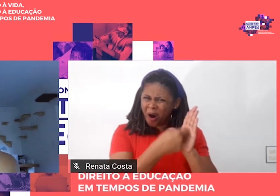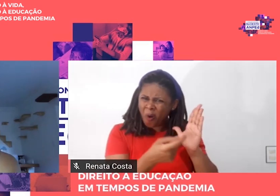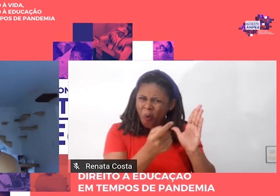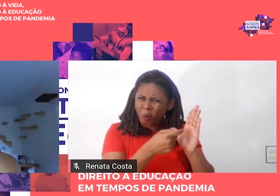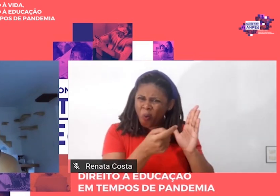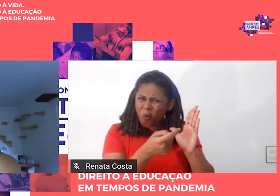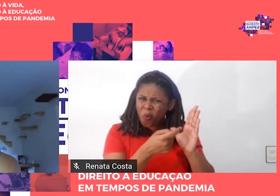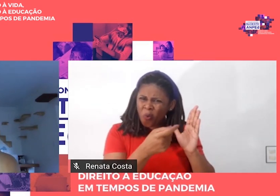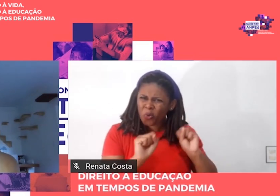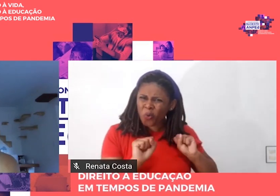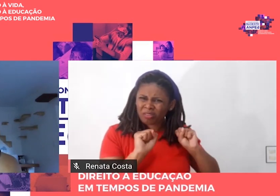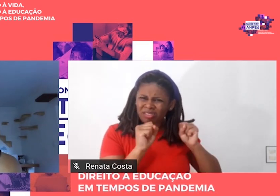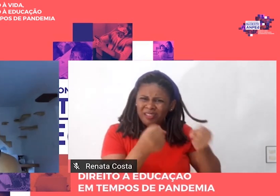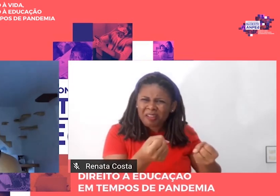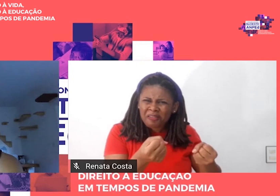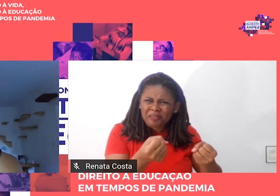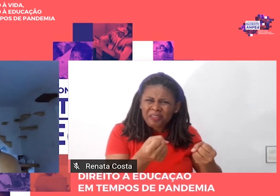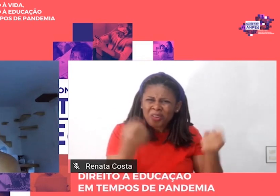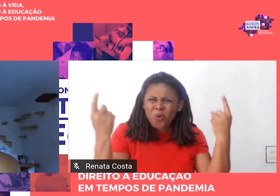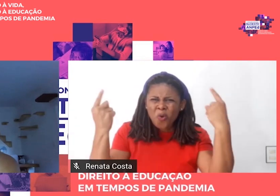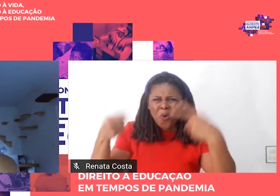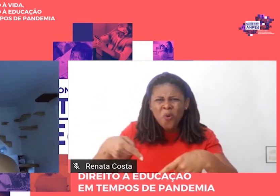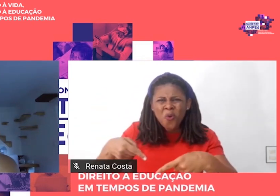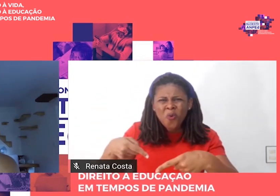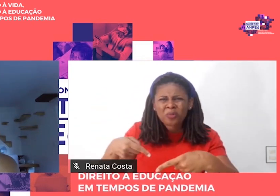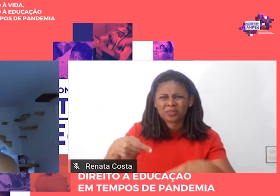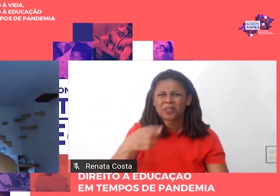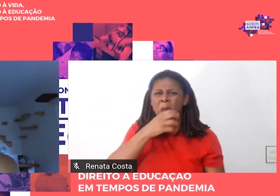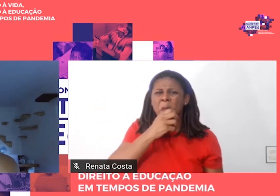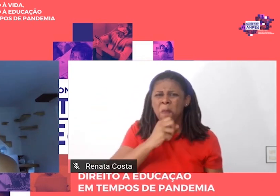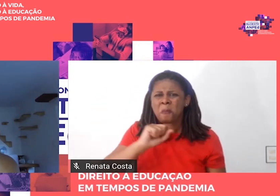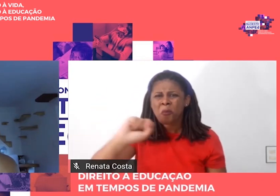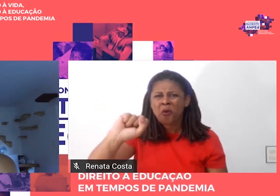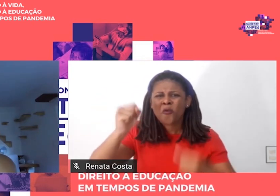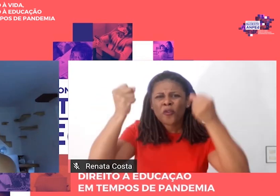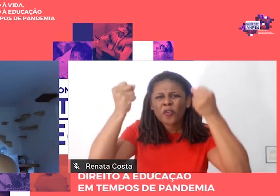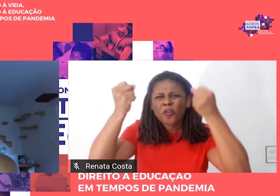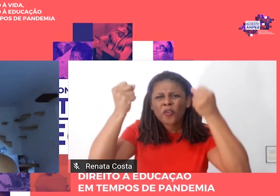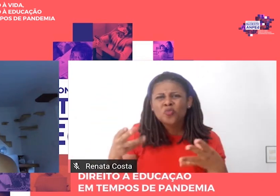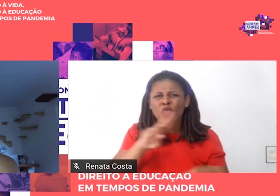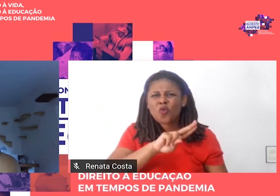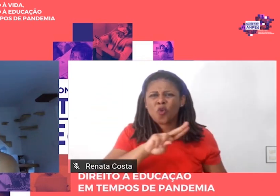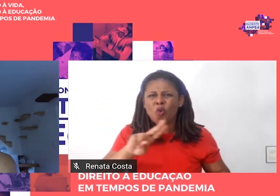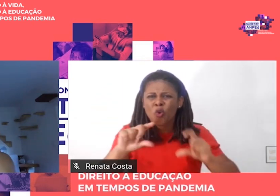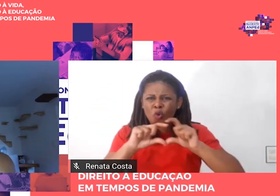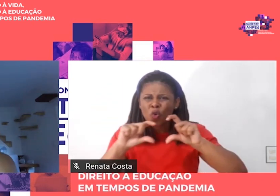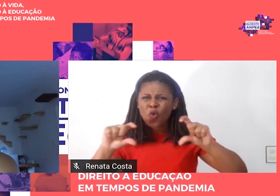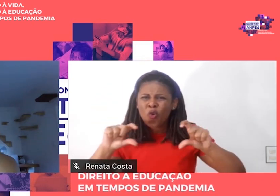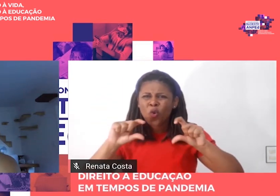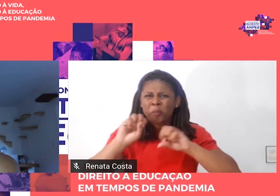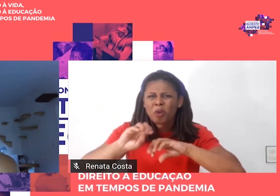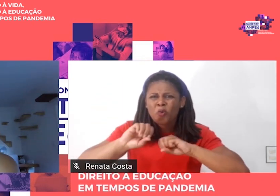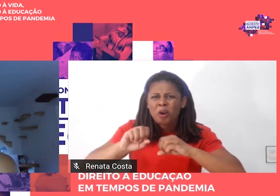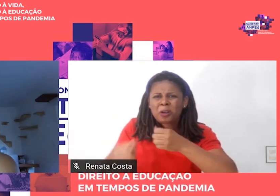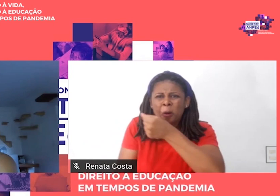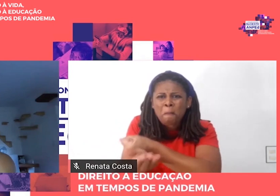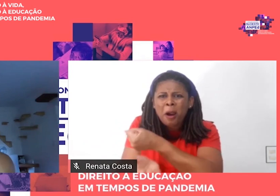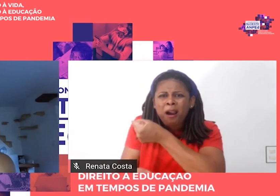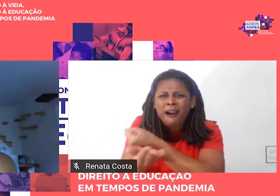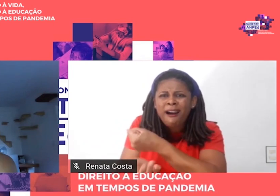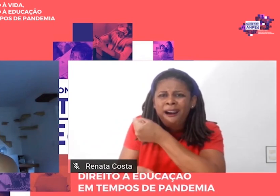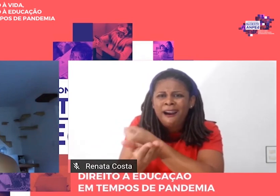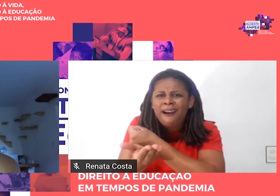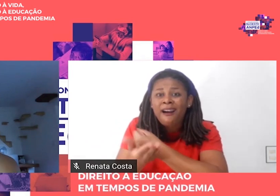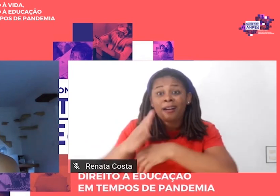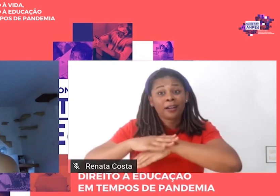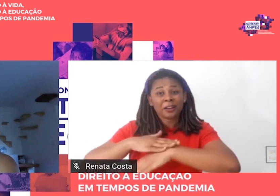Freire criticou sobre a denominação de educação bancária? Eis o que motivou a minha